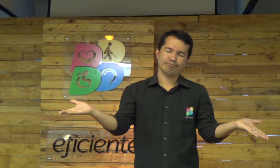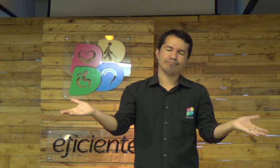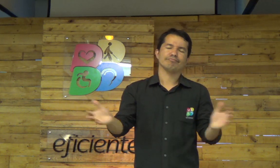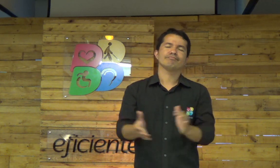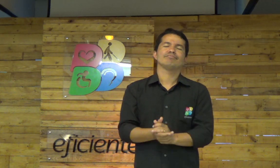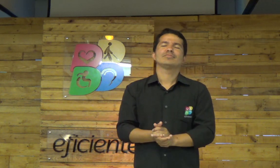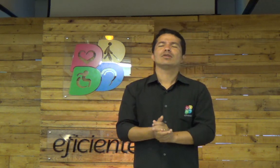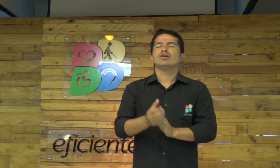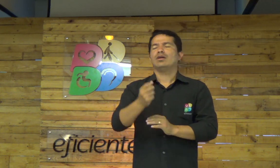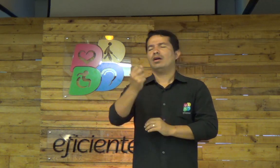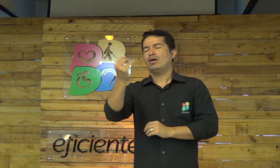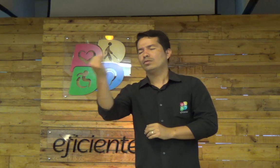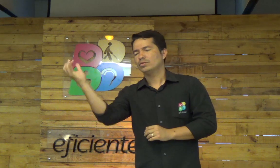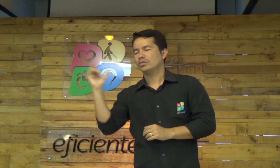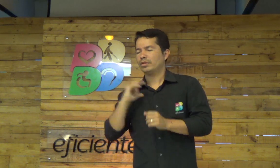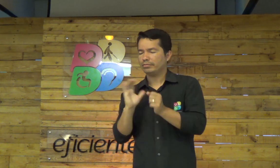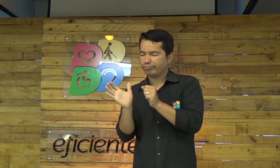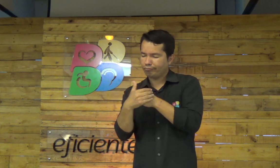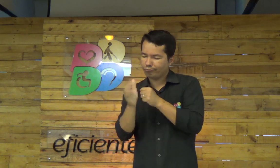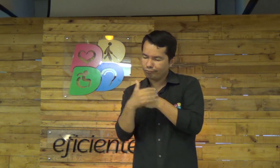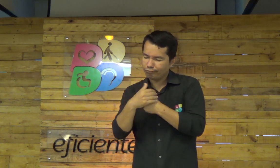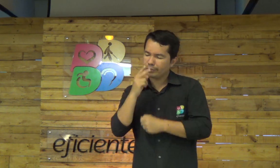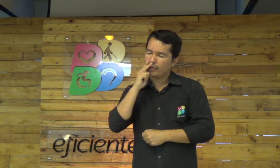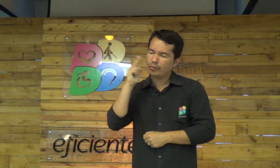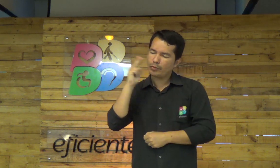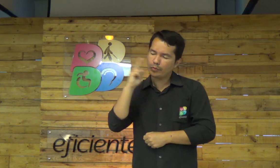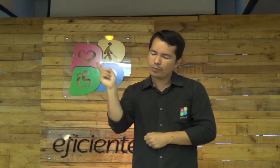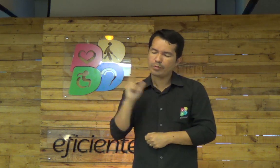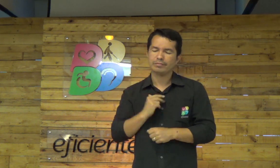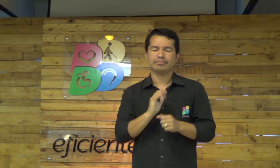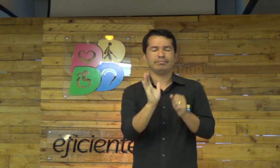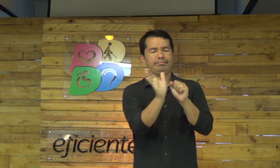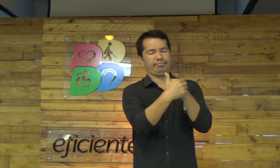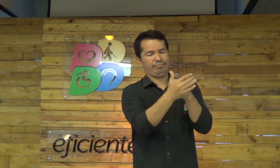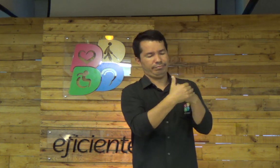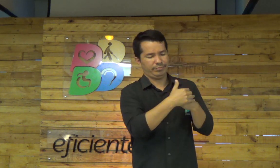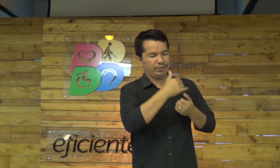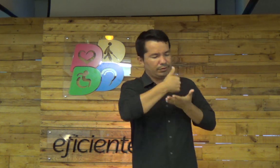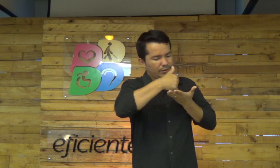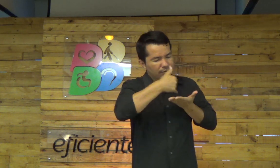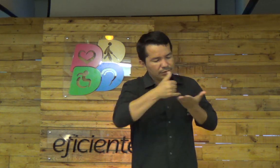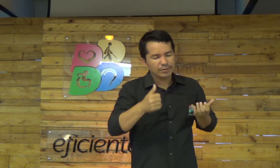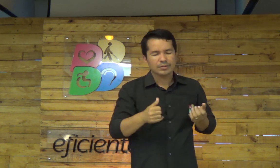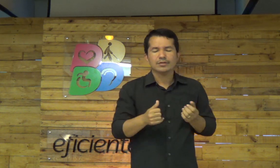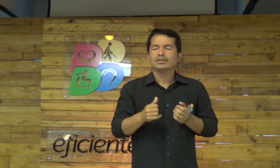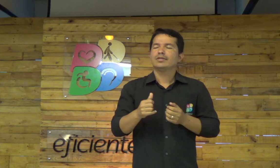e fazem algumas coisas erradas, outras pessoas guardam seus vícios,